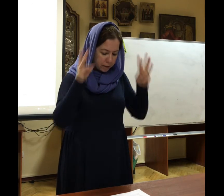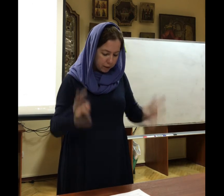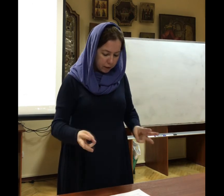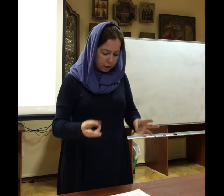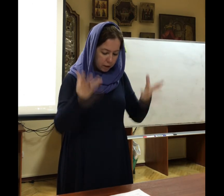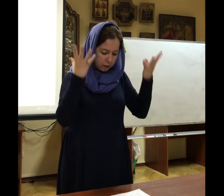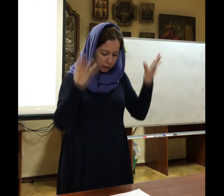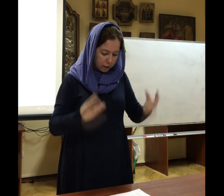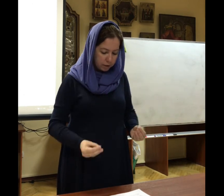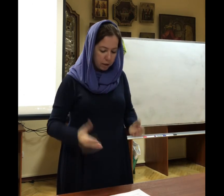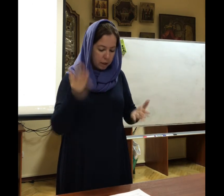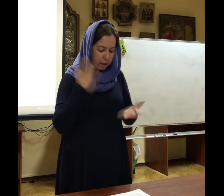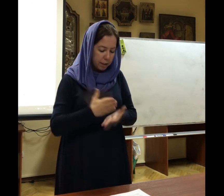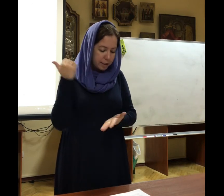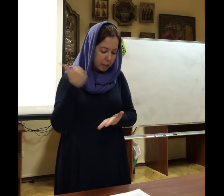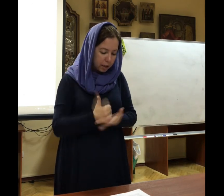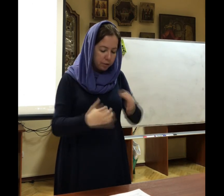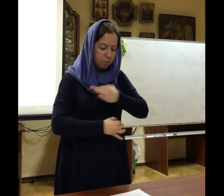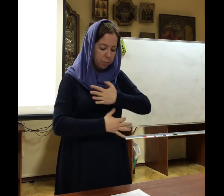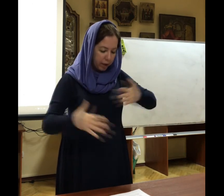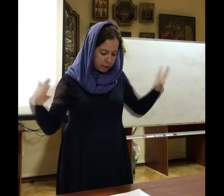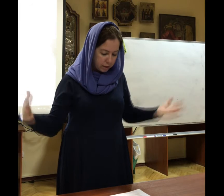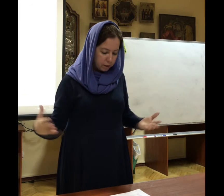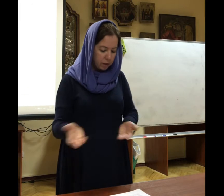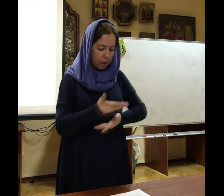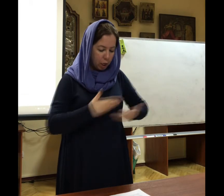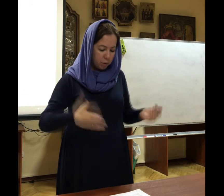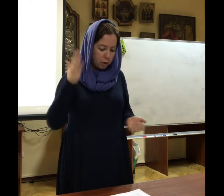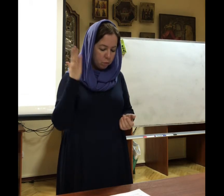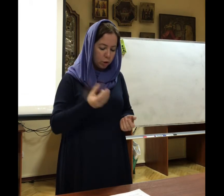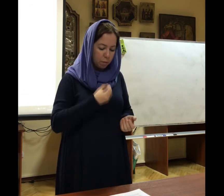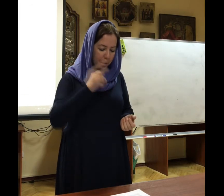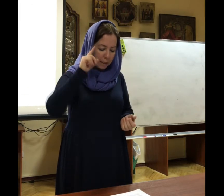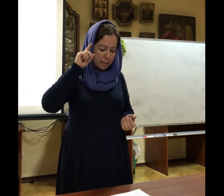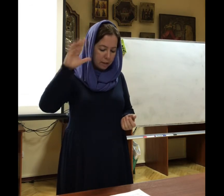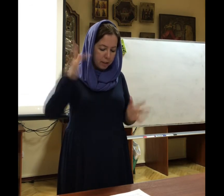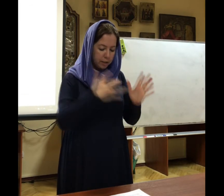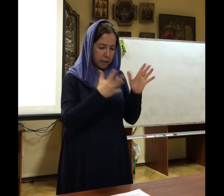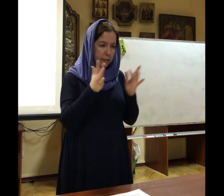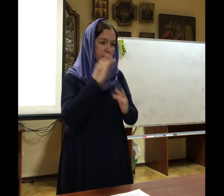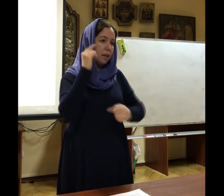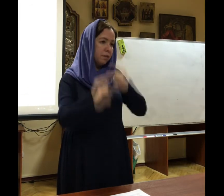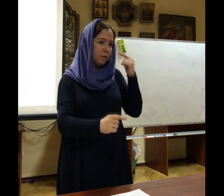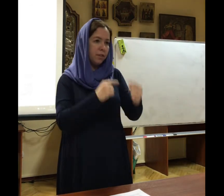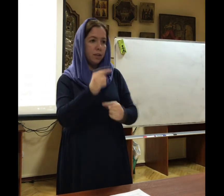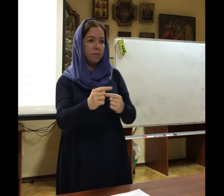святый день есть главным праздником. И мы будем благословлять Христа вовеки.